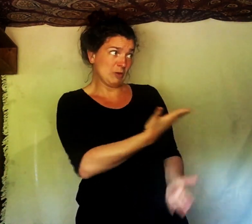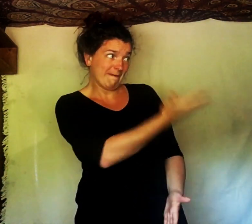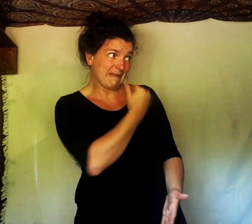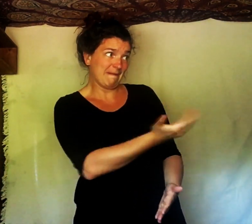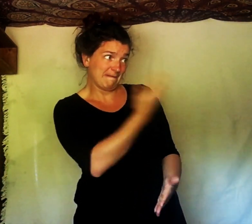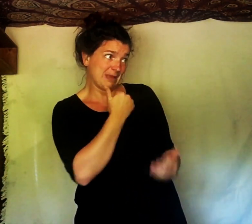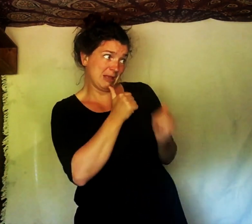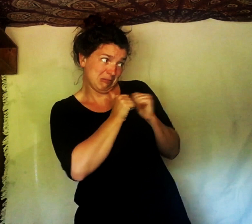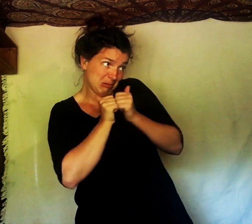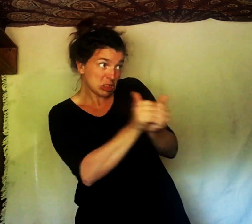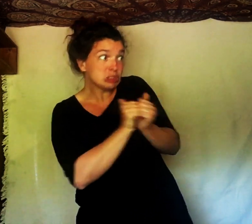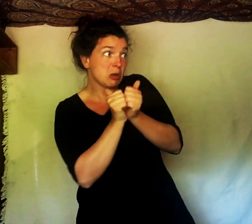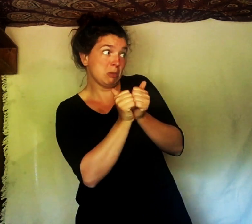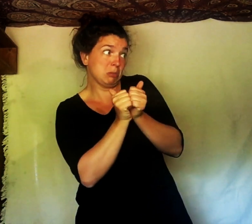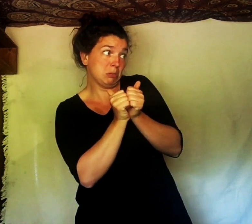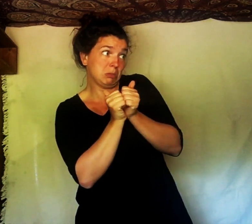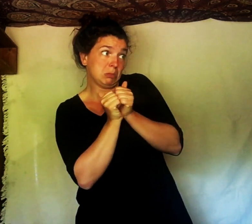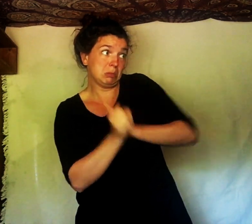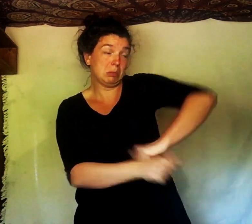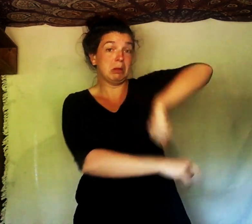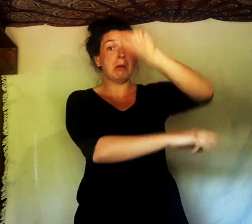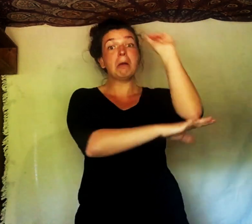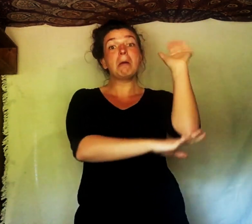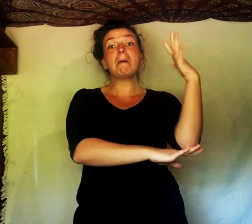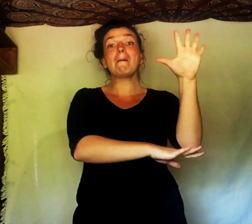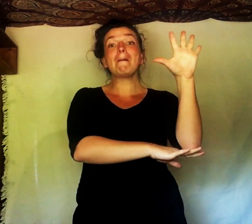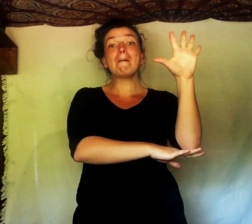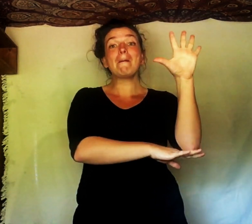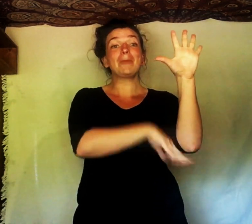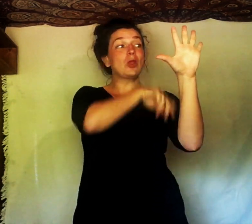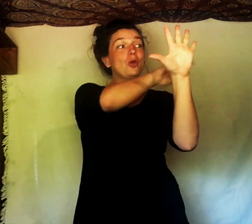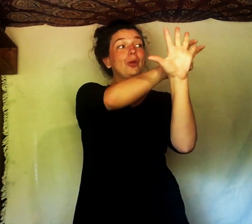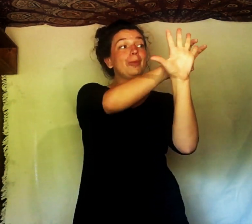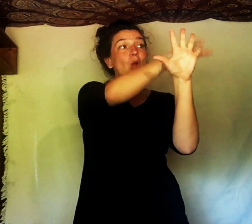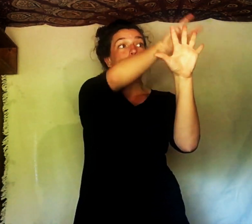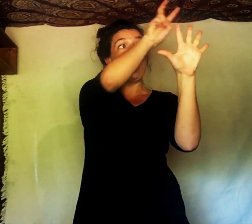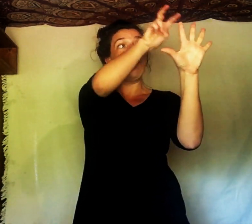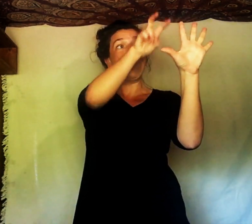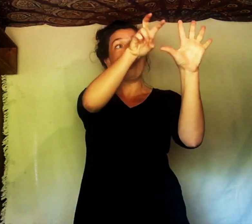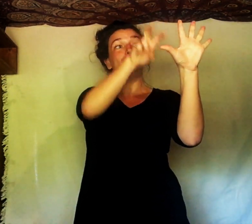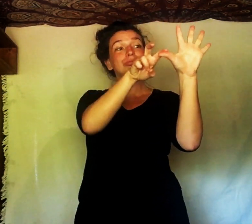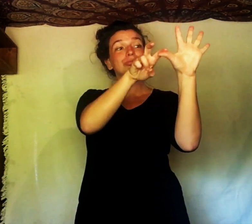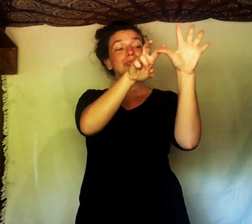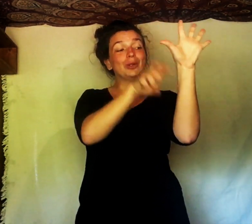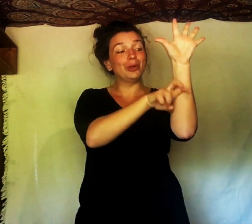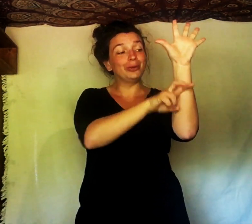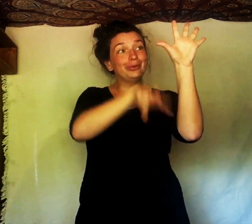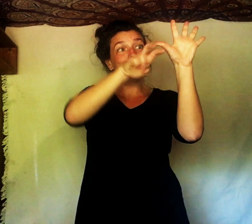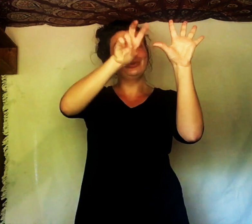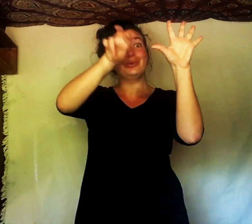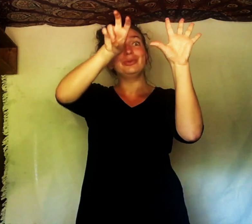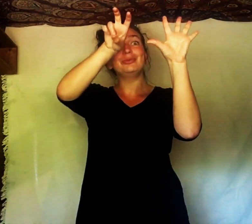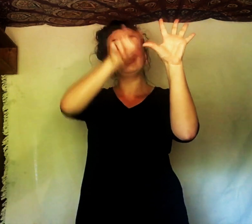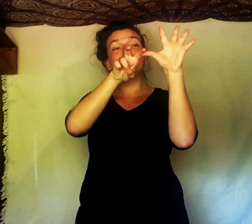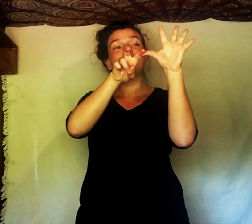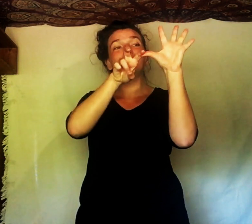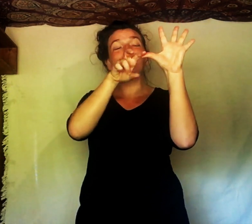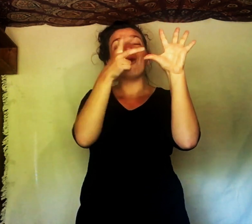pense que nous devrions tous nous mettre sur ma branche ! dit Sarah. Et c'est ce qu'ils firent, tous les trois,